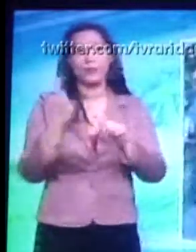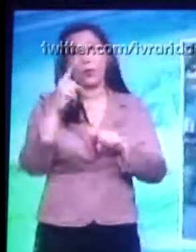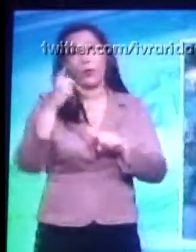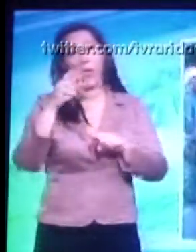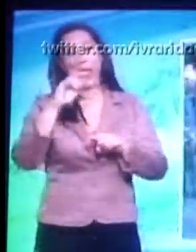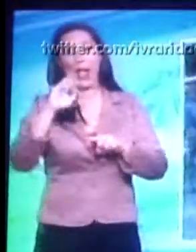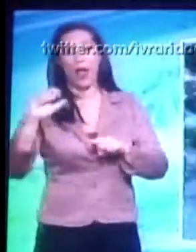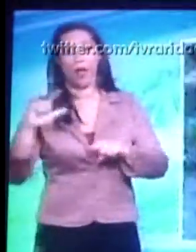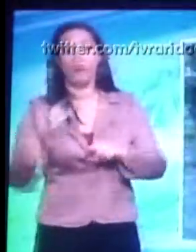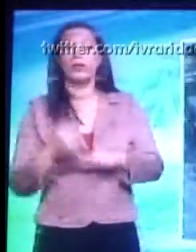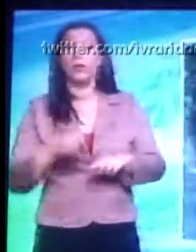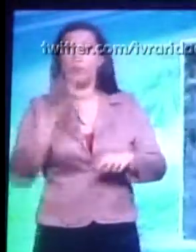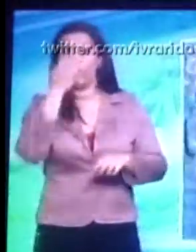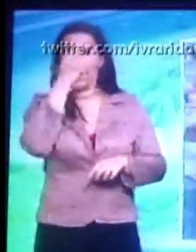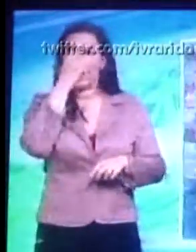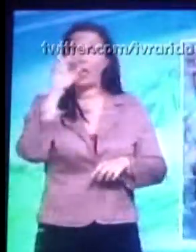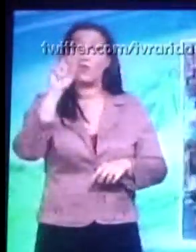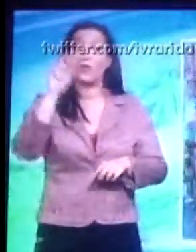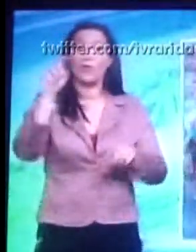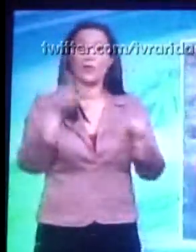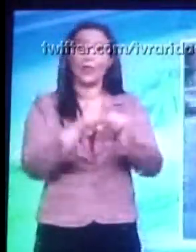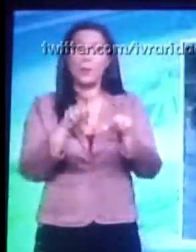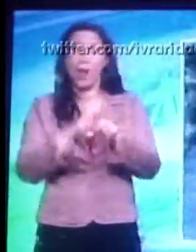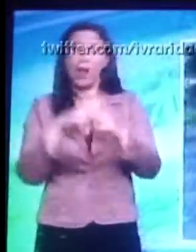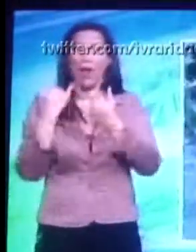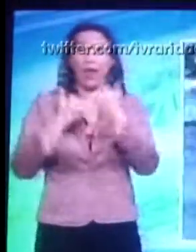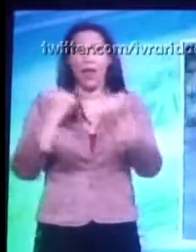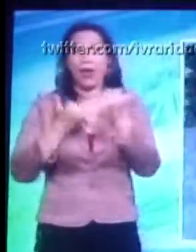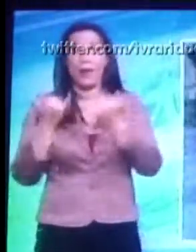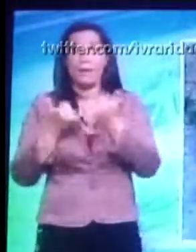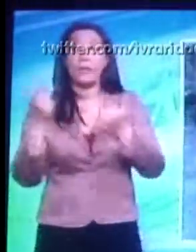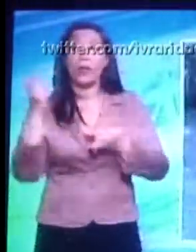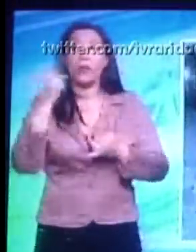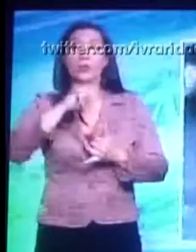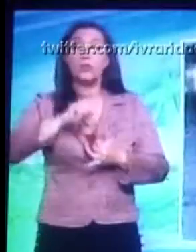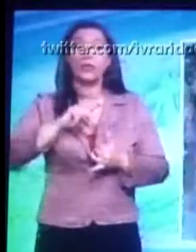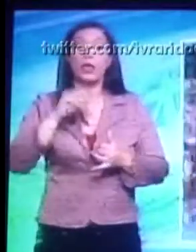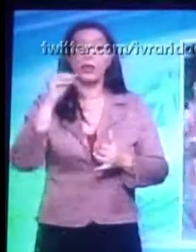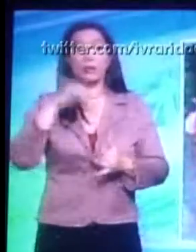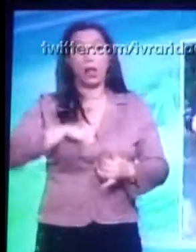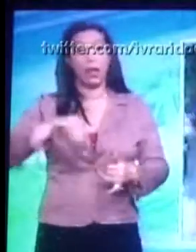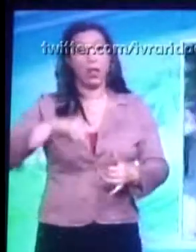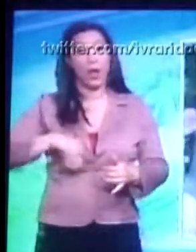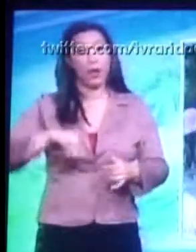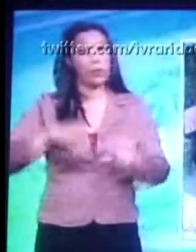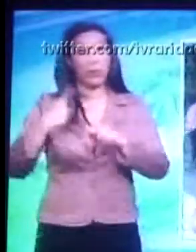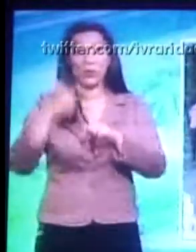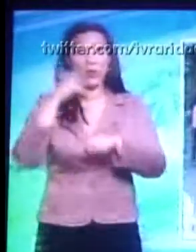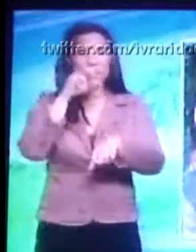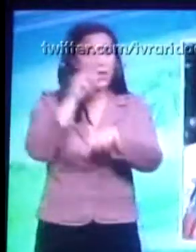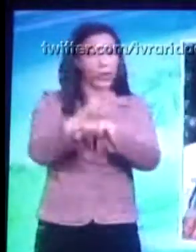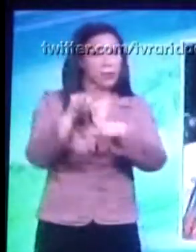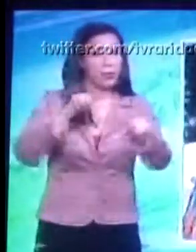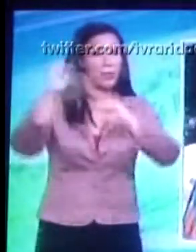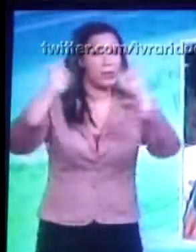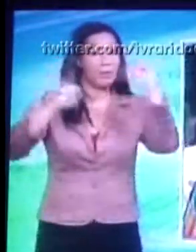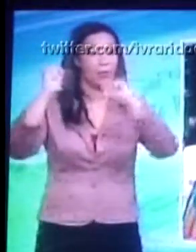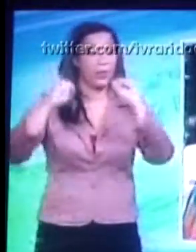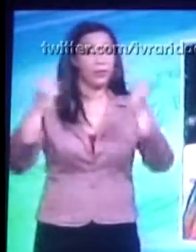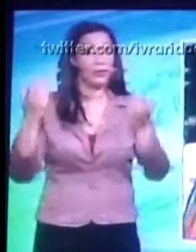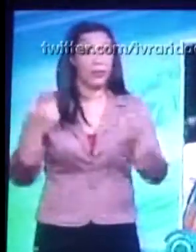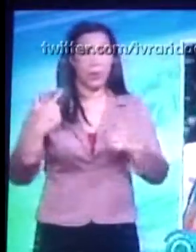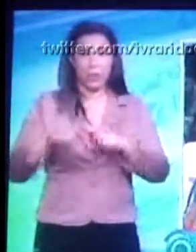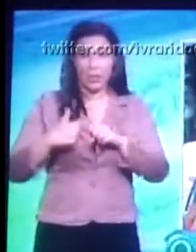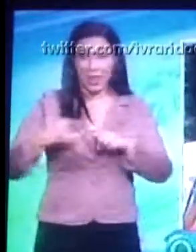O palhaço bovô também faz malabarismo pra biblar o desrespeito e a falta de oportunidades. Na verdade, nós